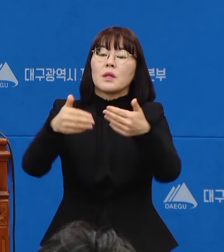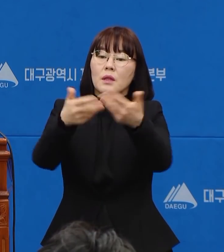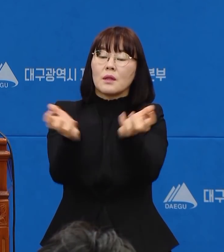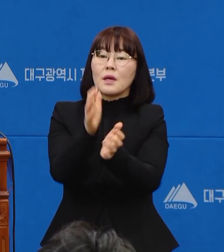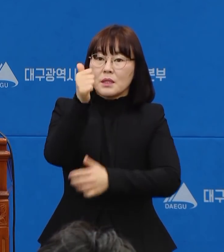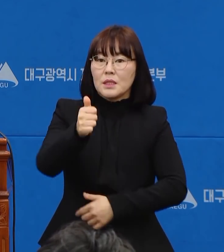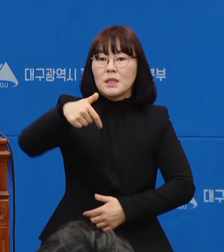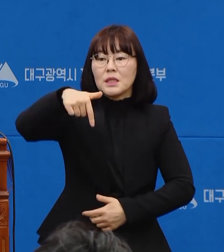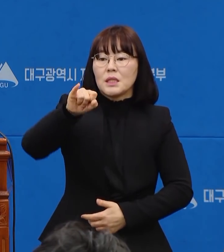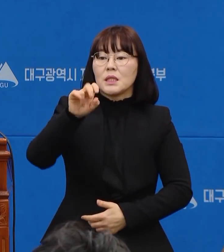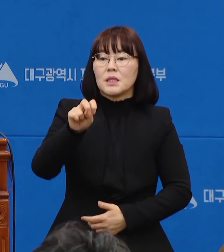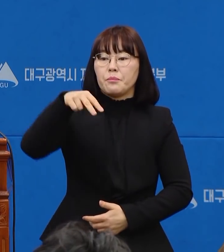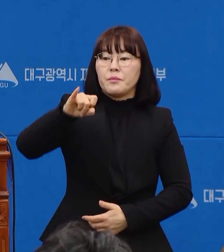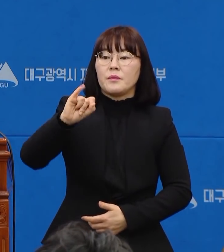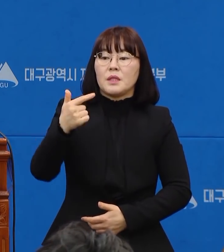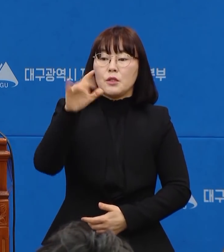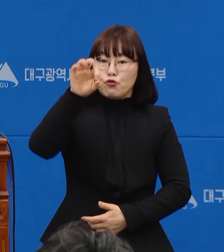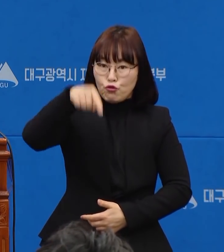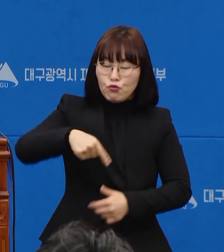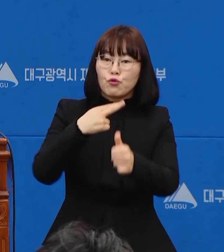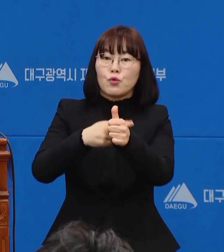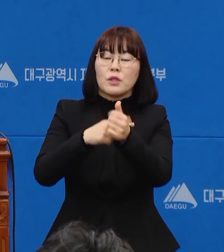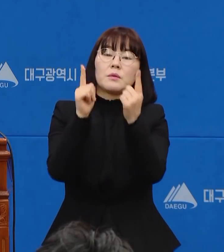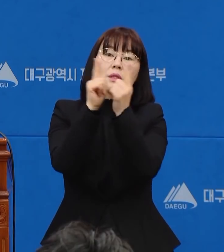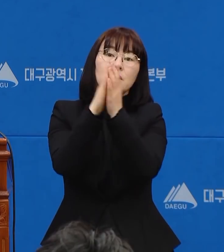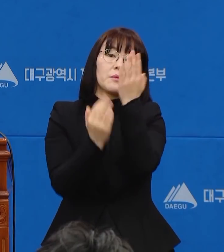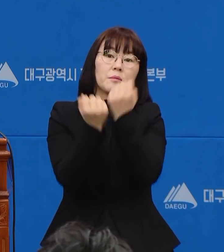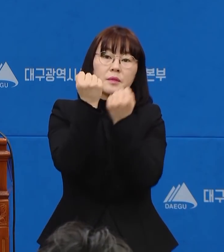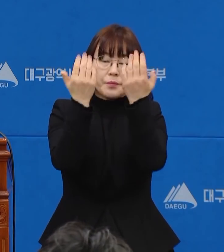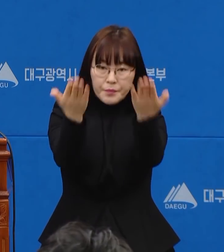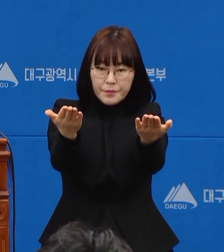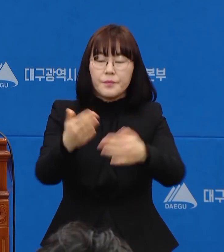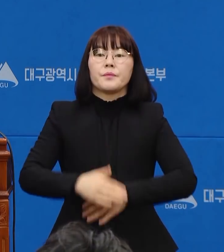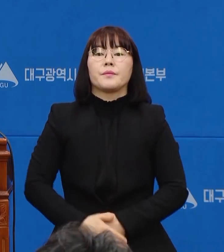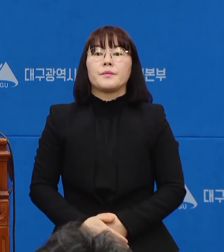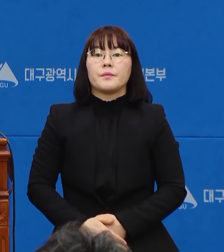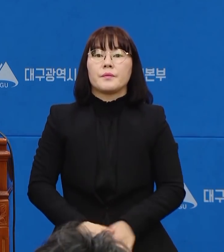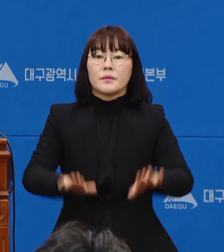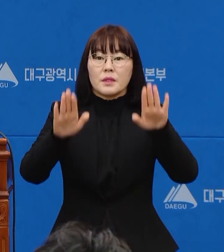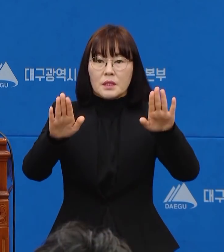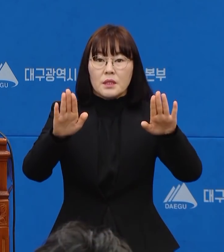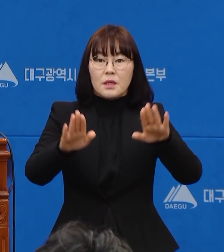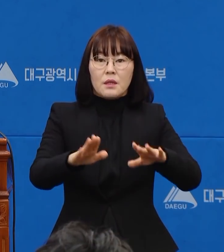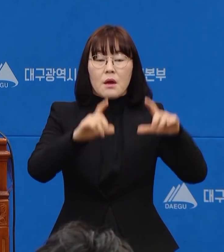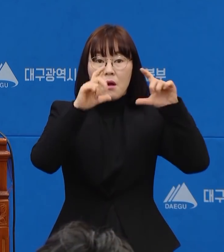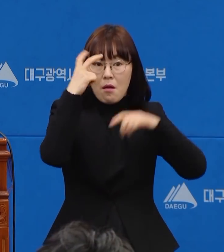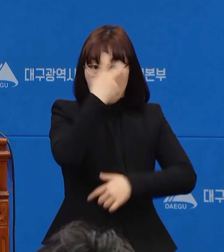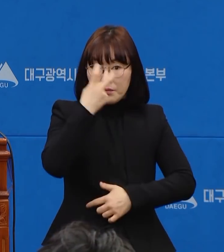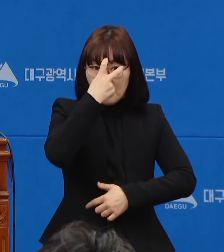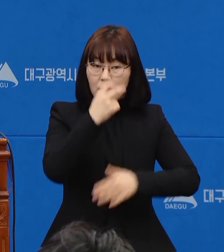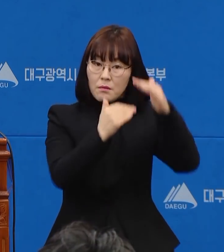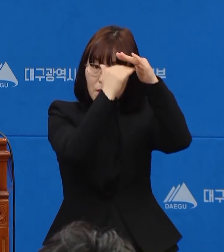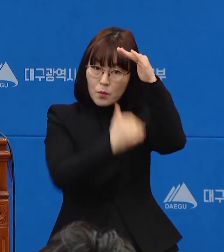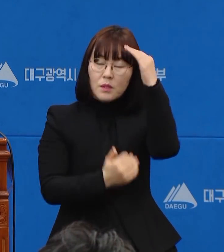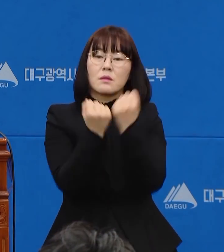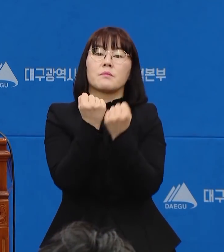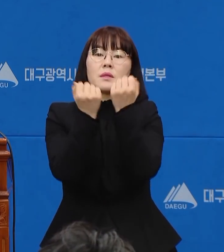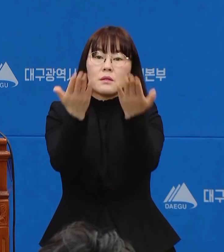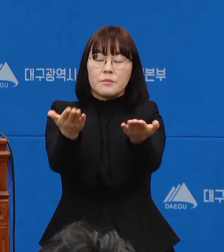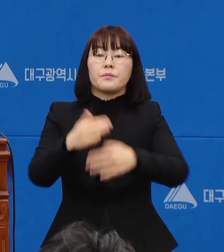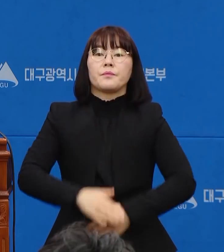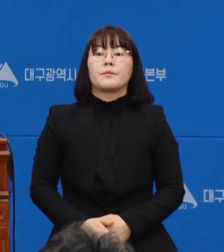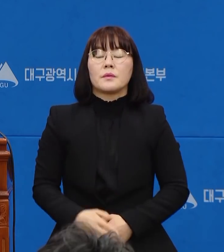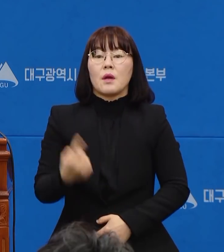김신우 교수님께서 설명해드리도록 하겠습니다. 진단검사 실시 현황에 대해서 말씀드리겠습니다.